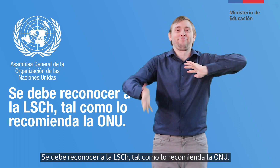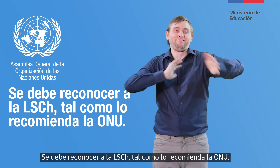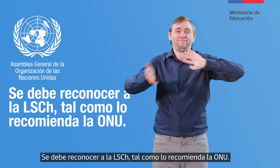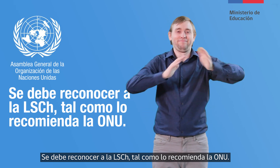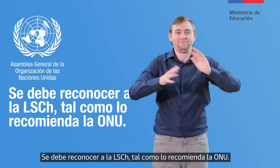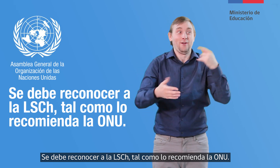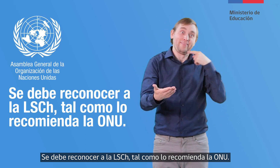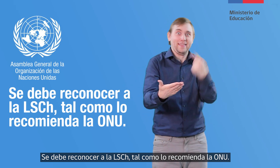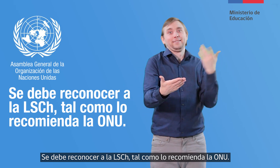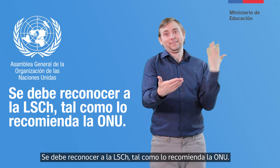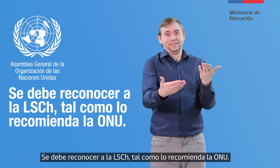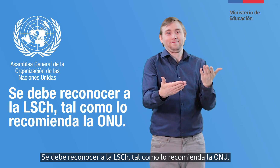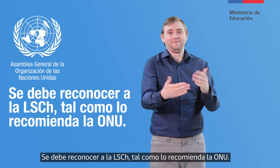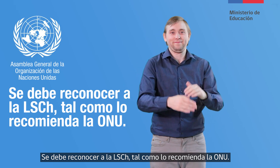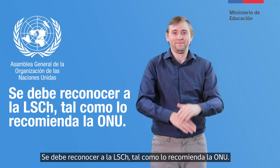tal como lo recomienda la ONU.